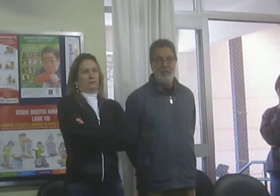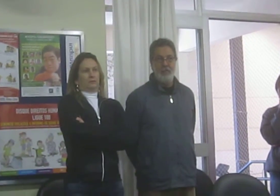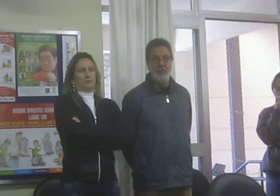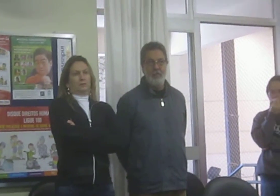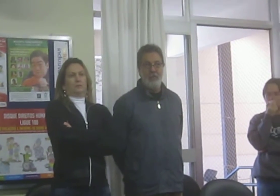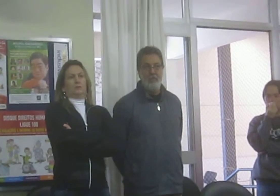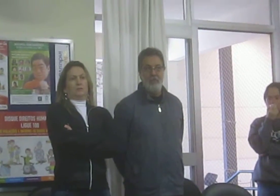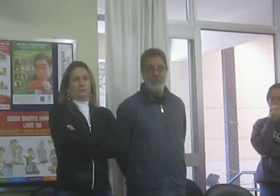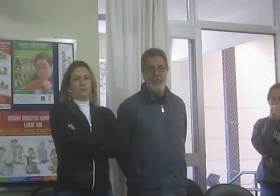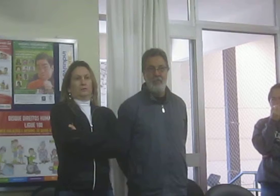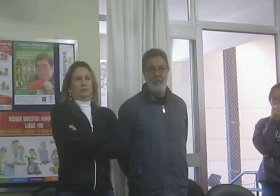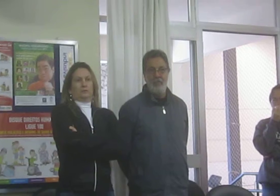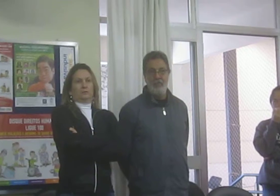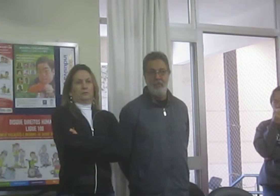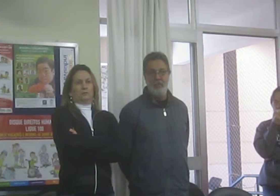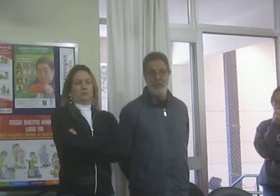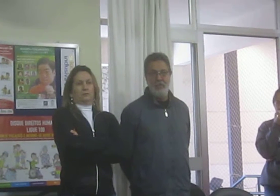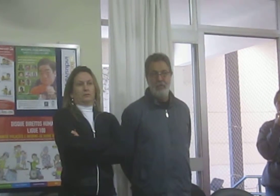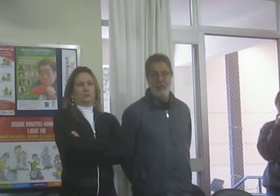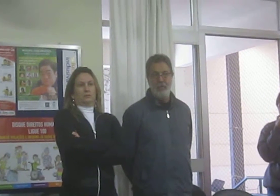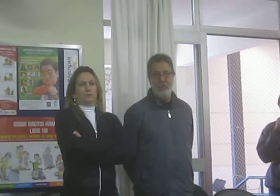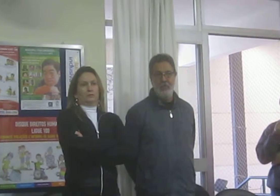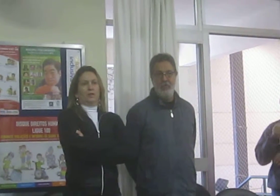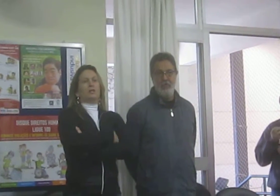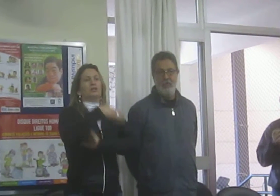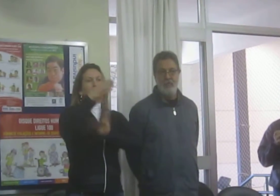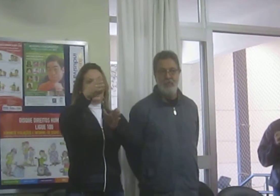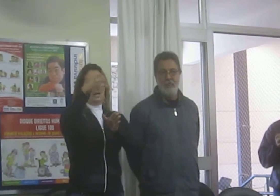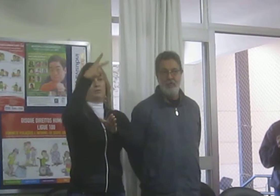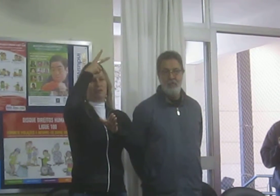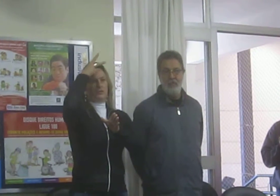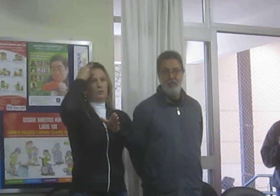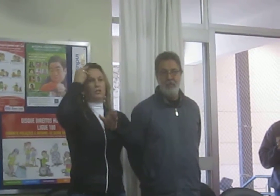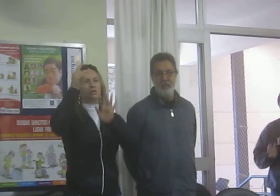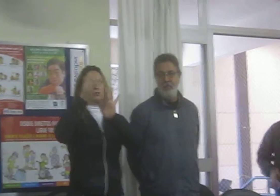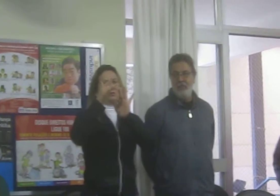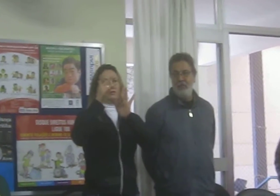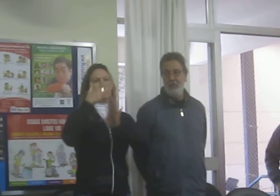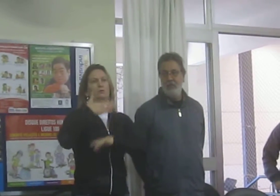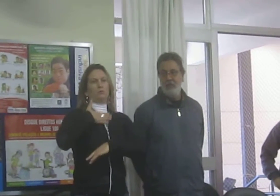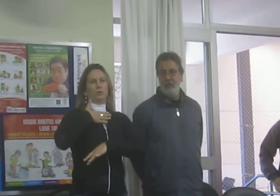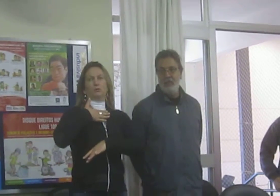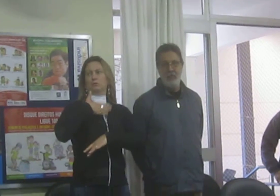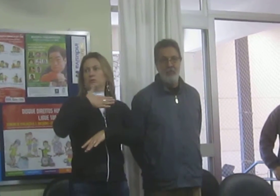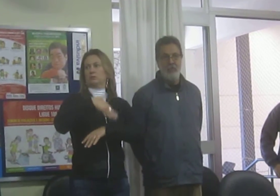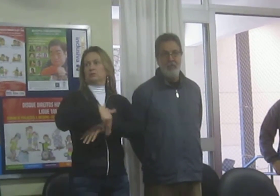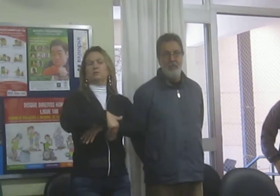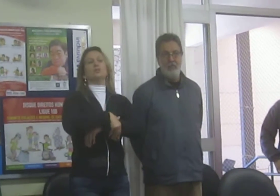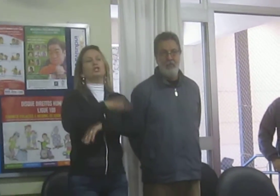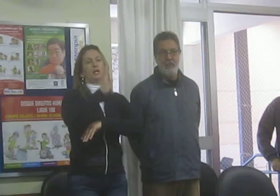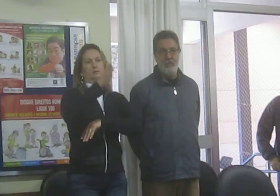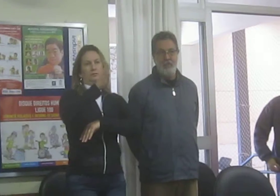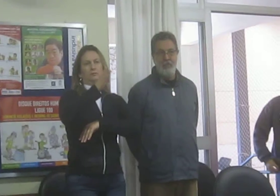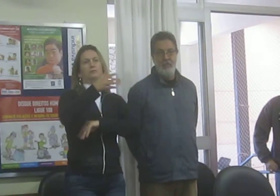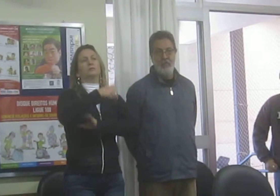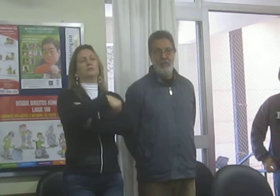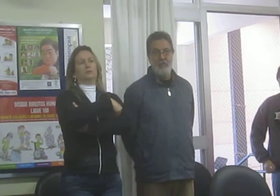deixar... está tentando fazer... Na verdade, a gente já iniciou um banco, já a prefeitura... Já que já passou alguma coisa do recurso nesse sentido, já